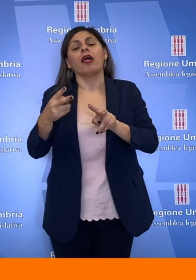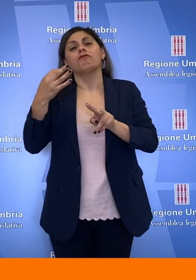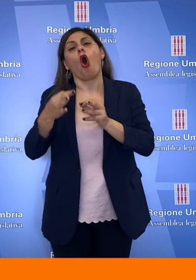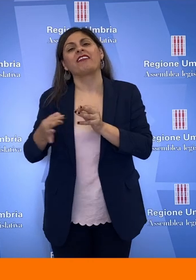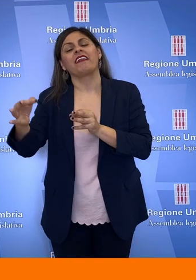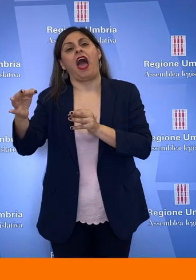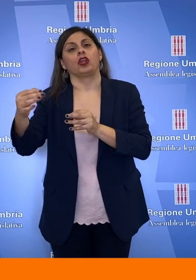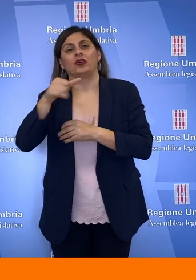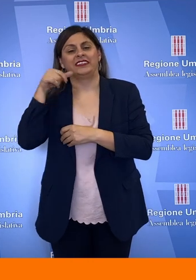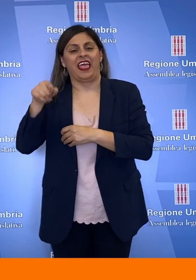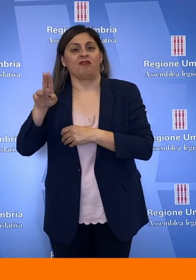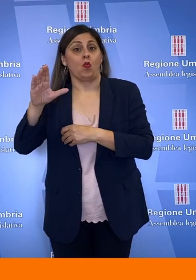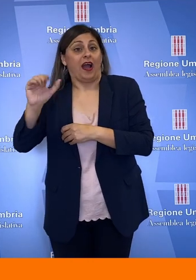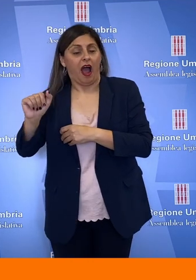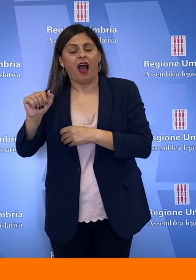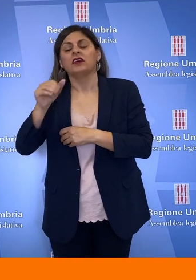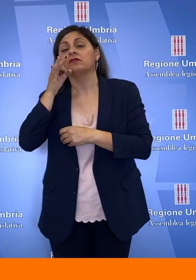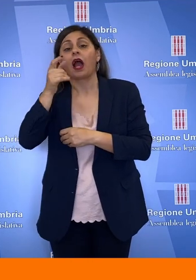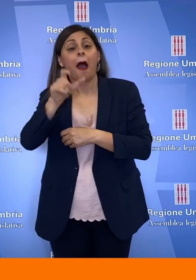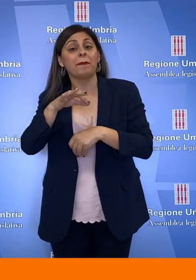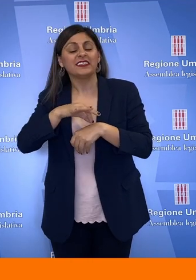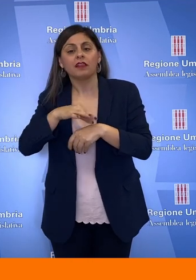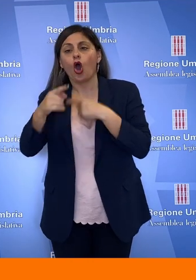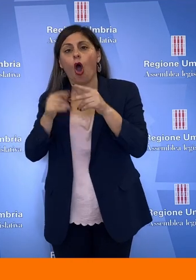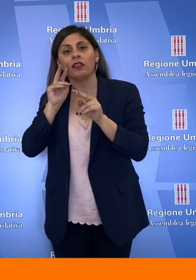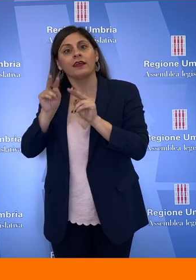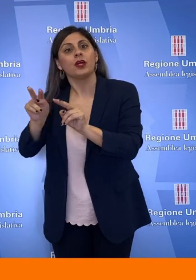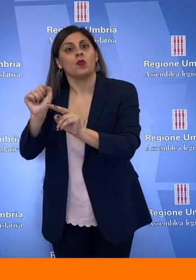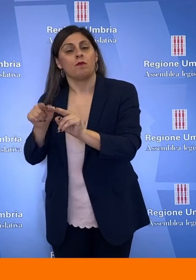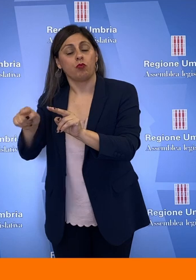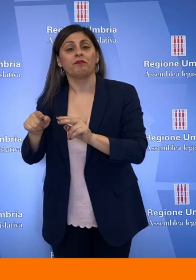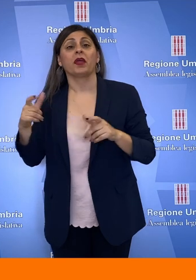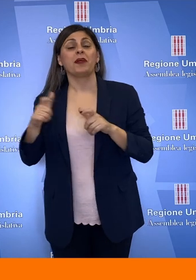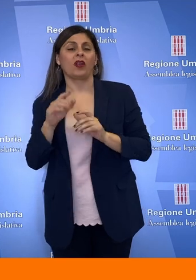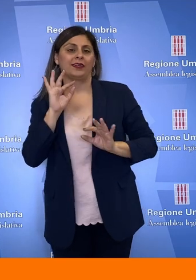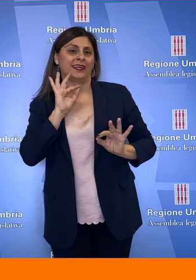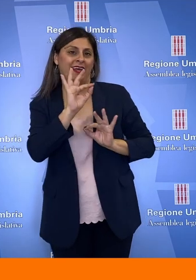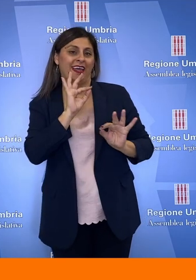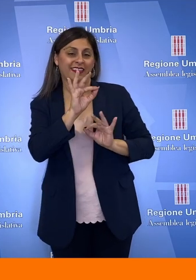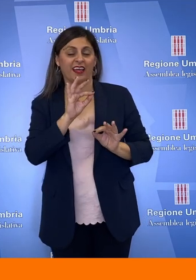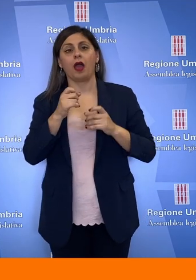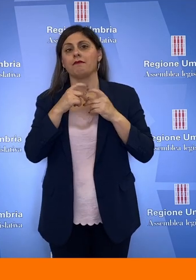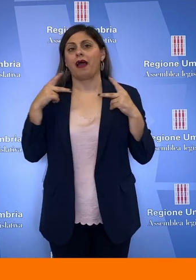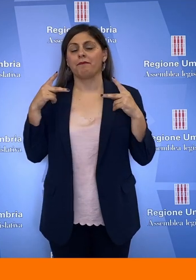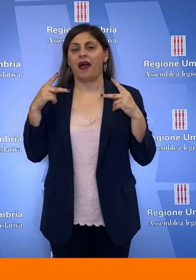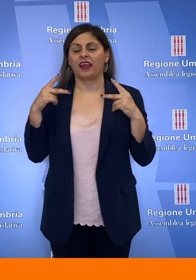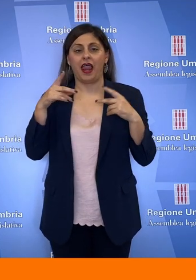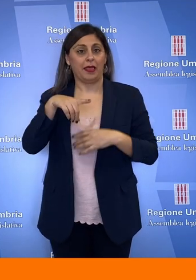nel sistema ordinario per garantire il follow-up dei pazienti. Critiche dalla minoranza. Il consigliere Fabio Paparelli,